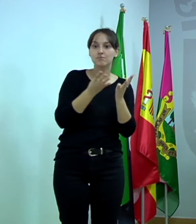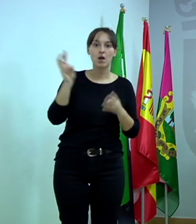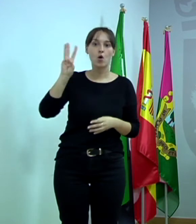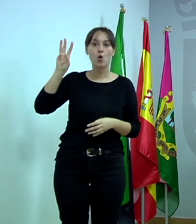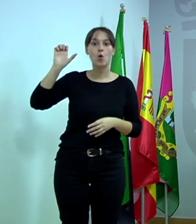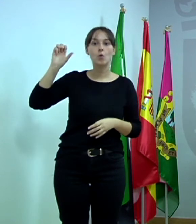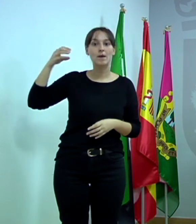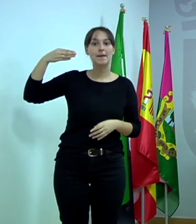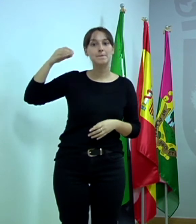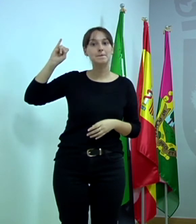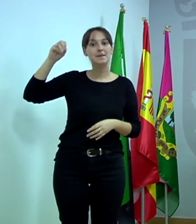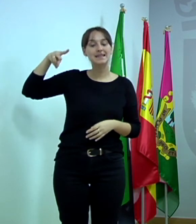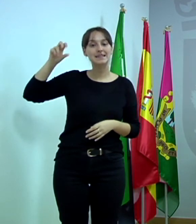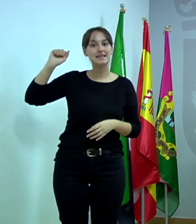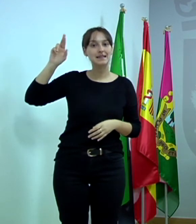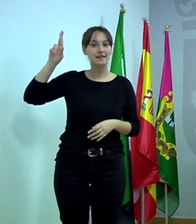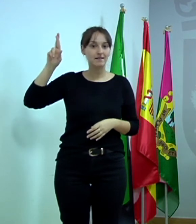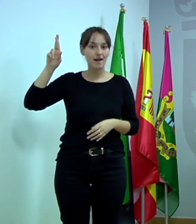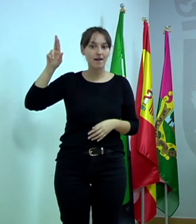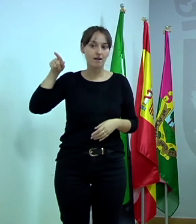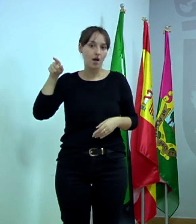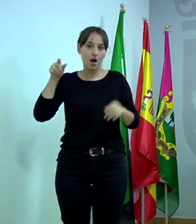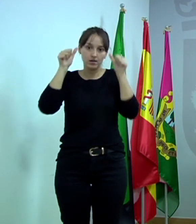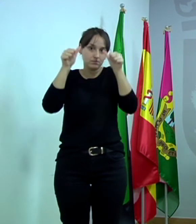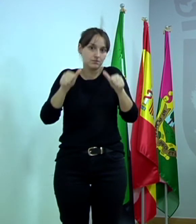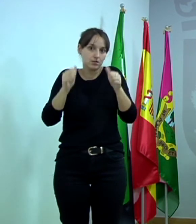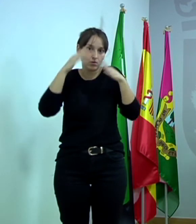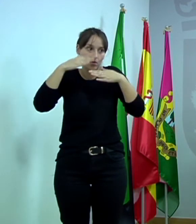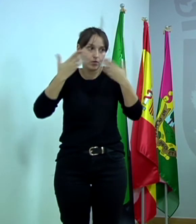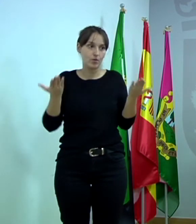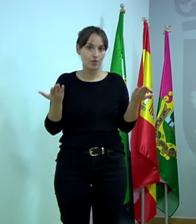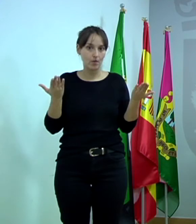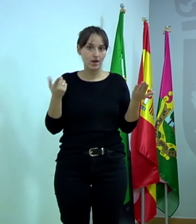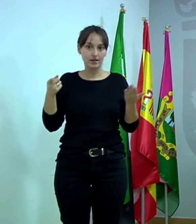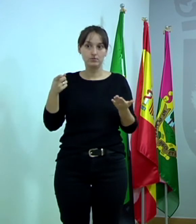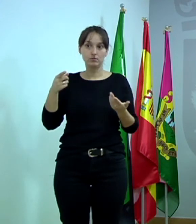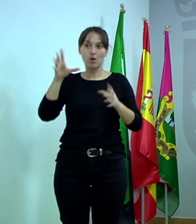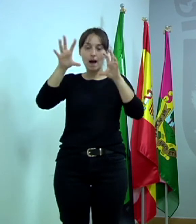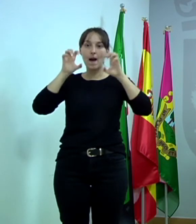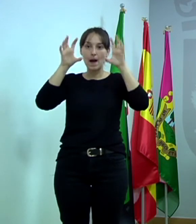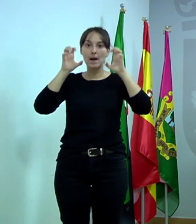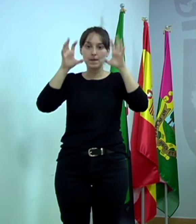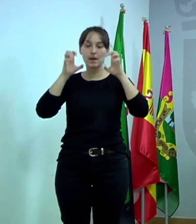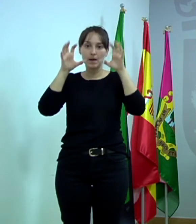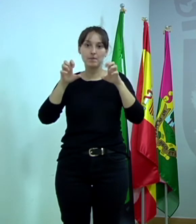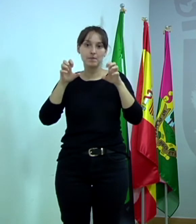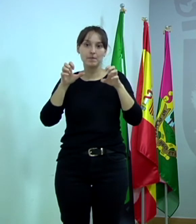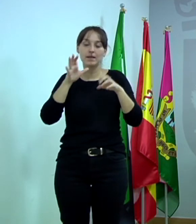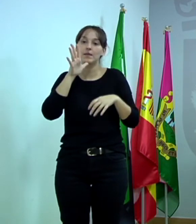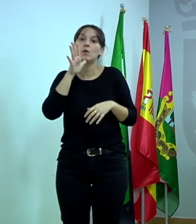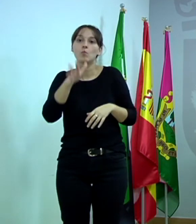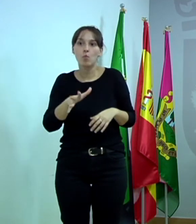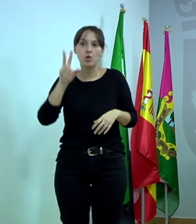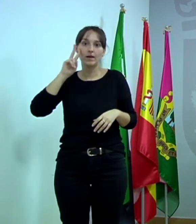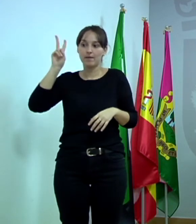título de nada. O simplemente vas a aprender en el ciclo lo que hables con ese experto o experta en la materia. Ahora, bien, si hacemos un curso